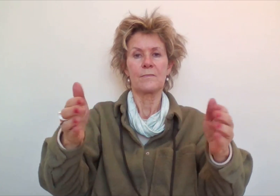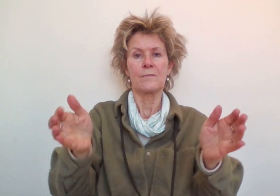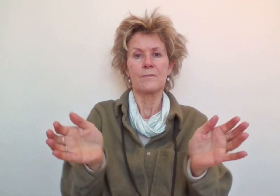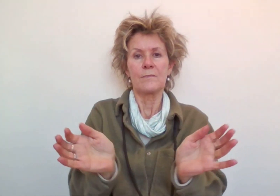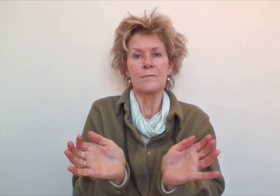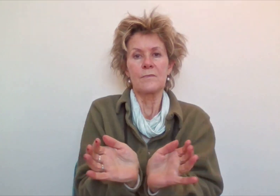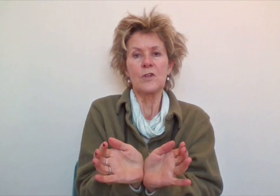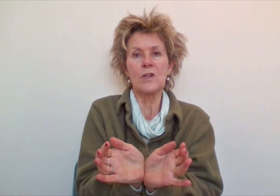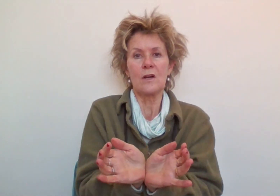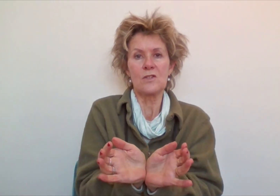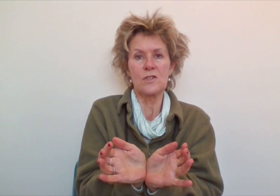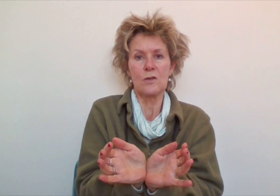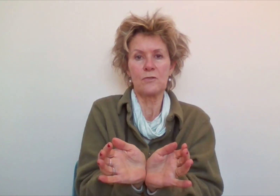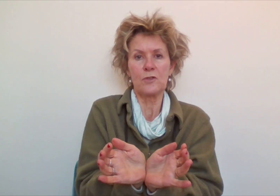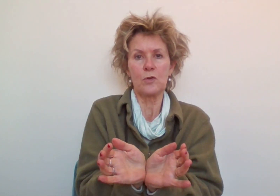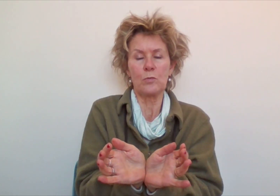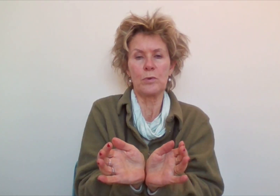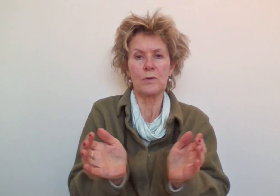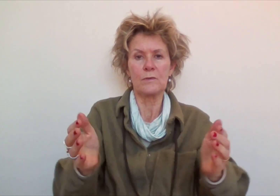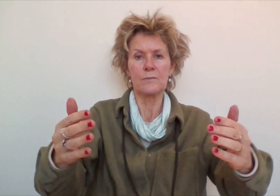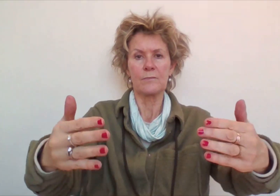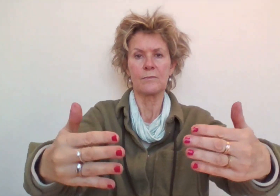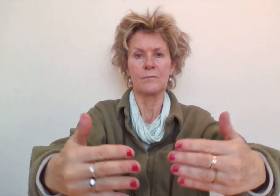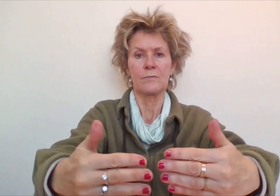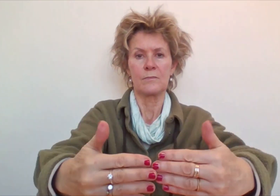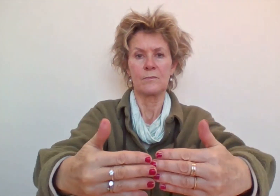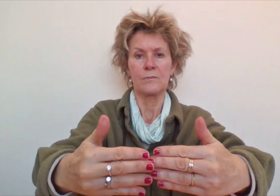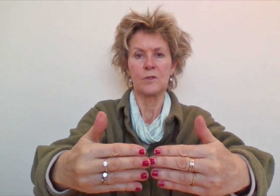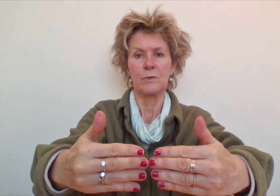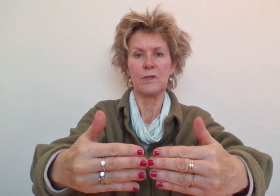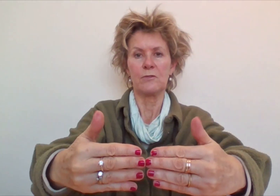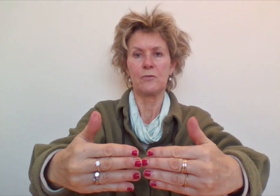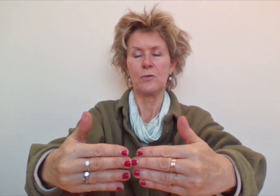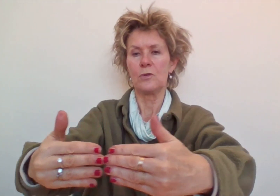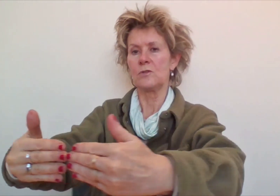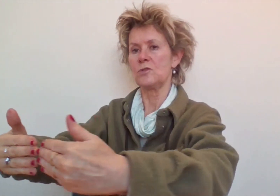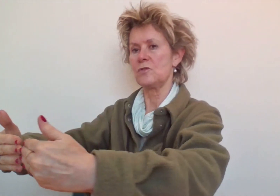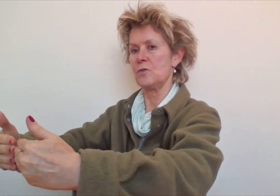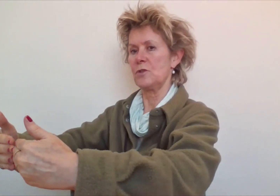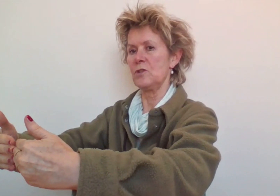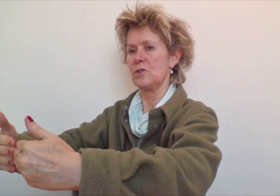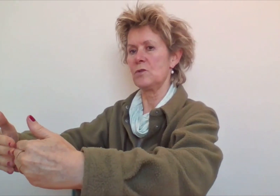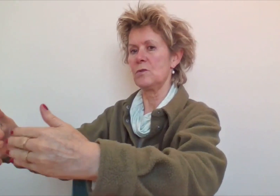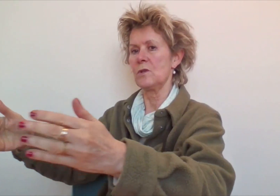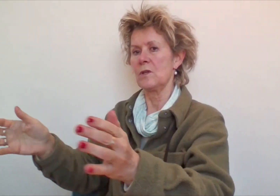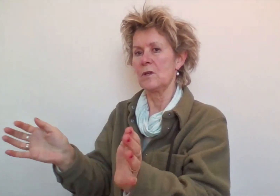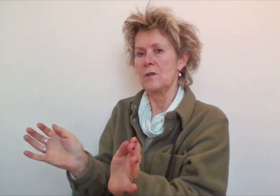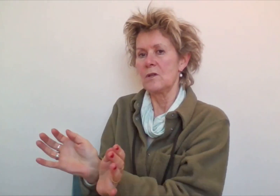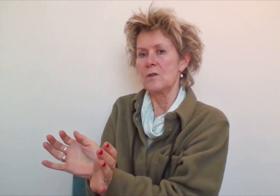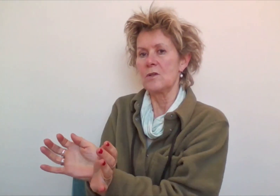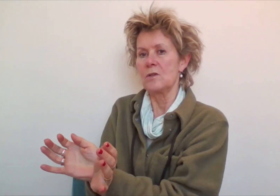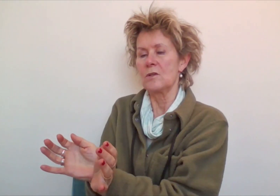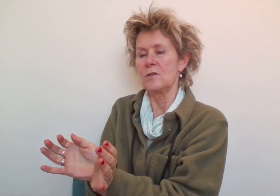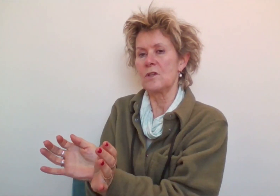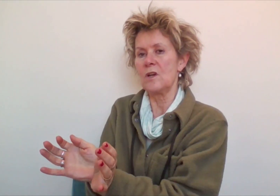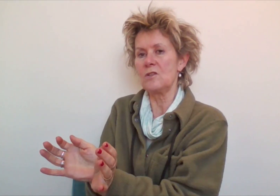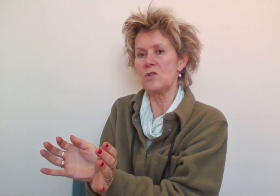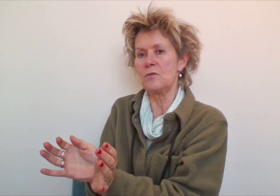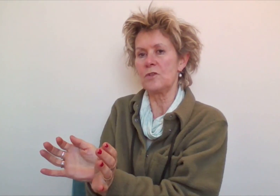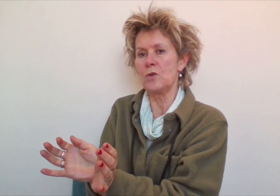De klas of de groep. Het begint voor, dus voor je zo. De klas of de